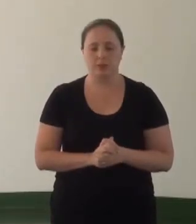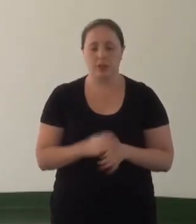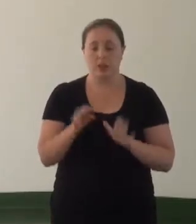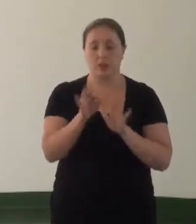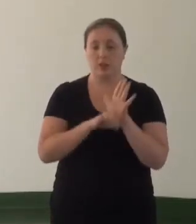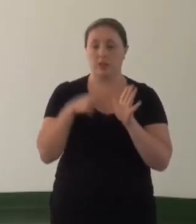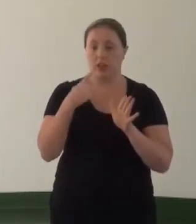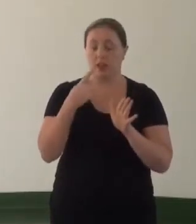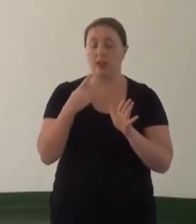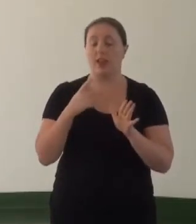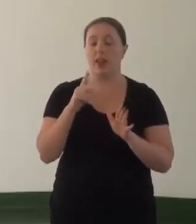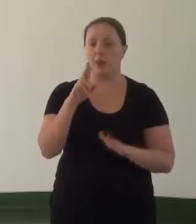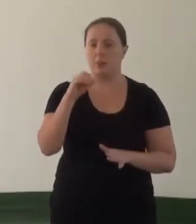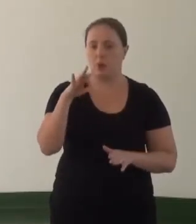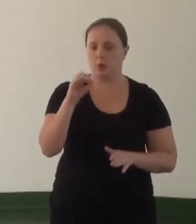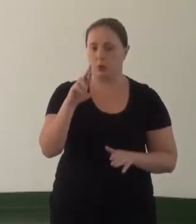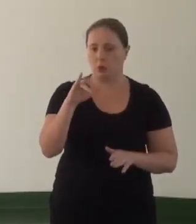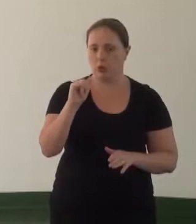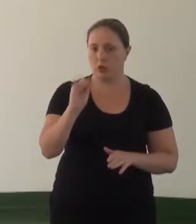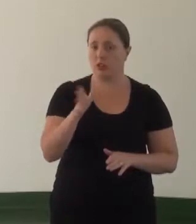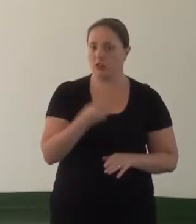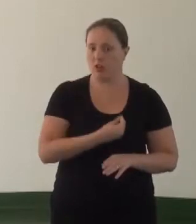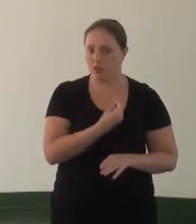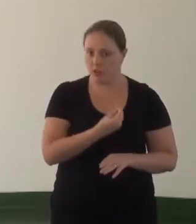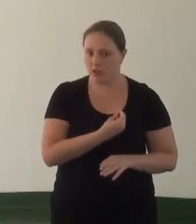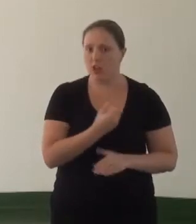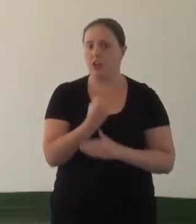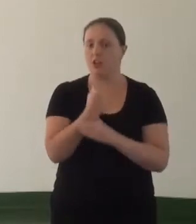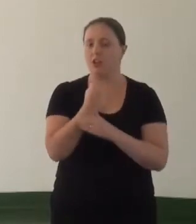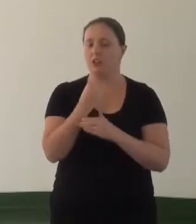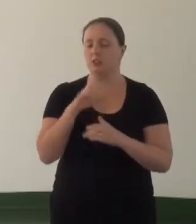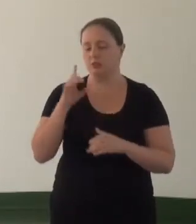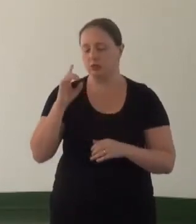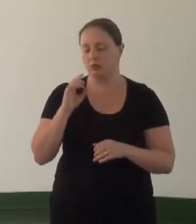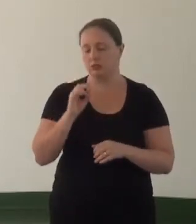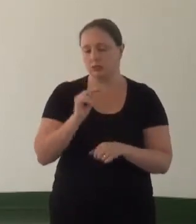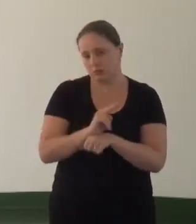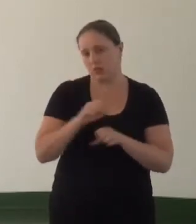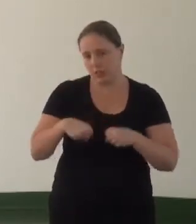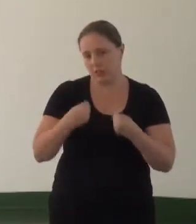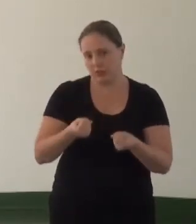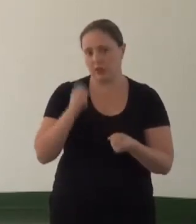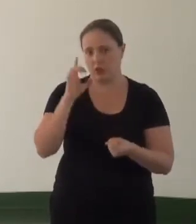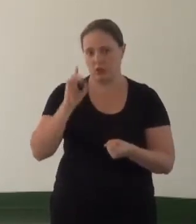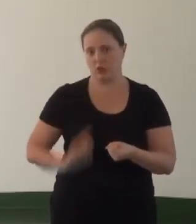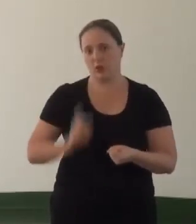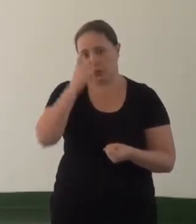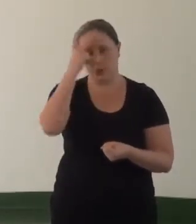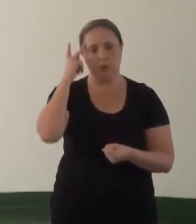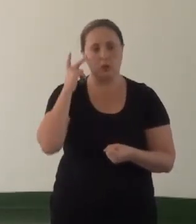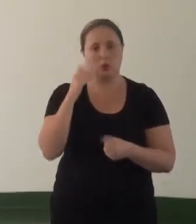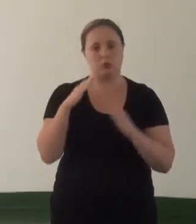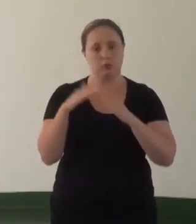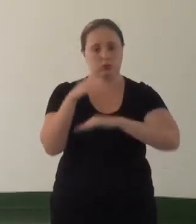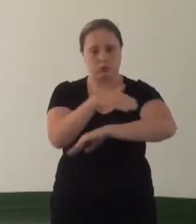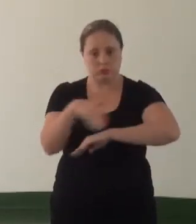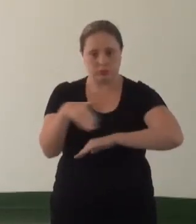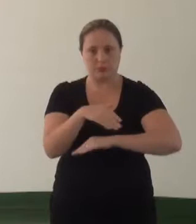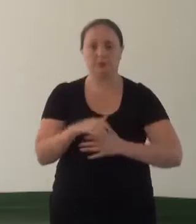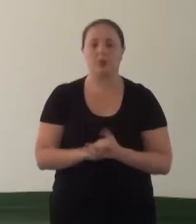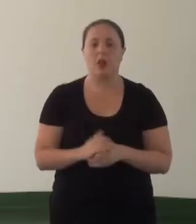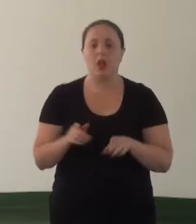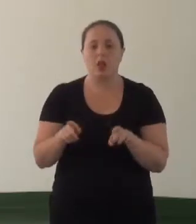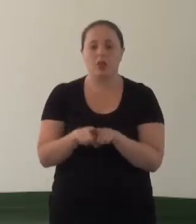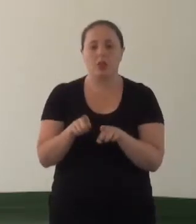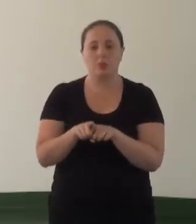à defesa de direitos da população de rua. O CNMP mapear o funcionamento dos comitês